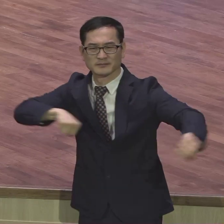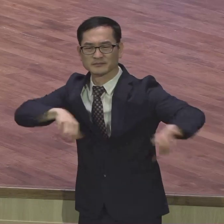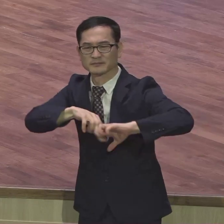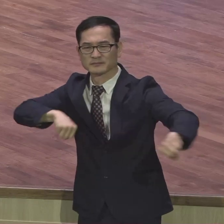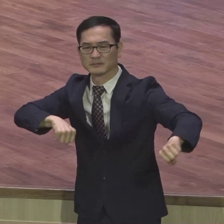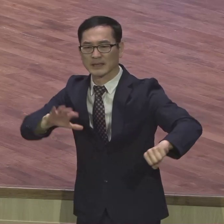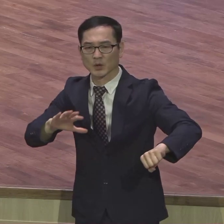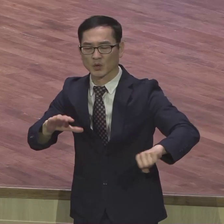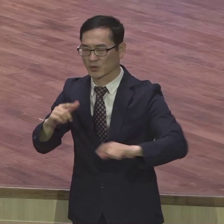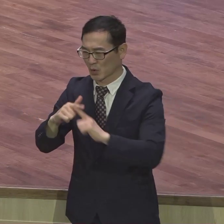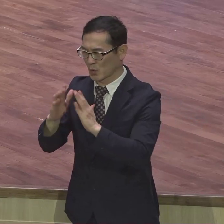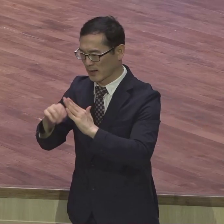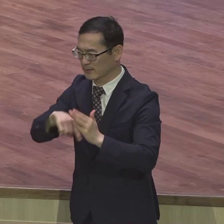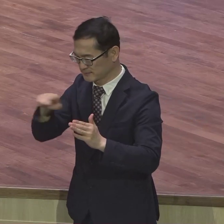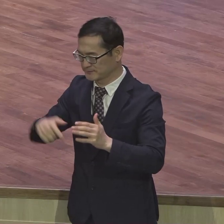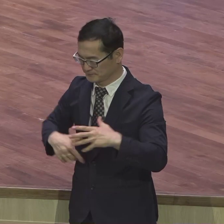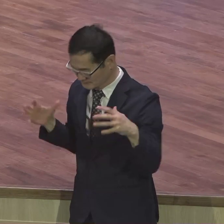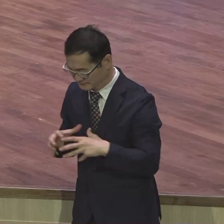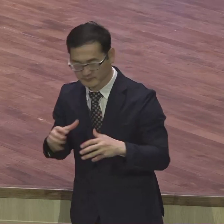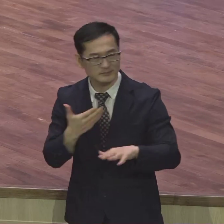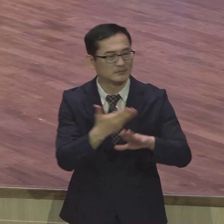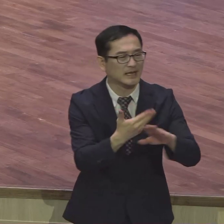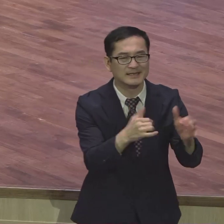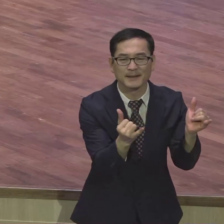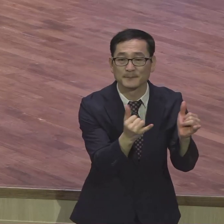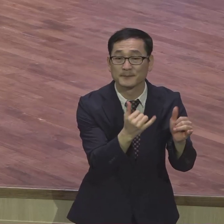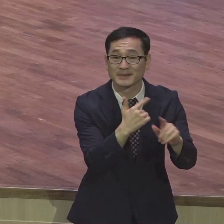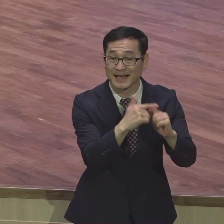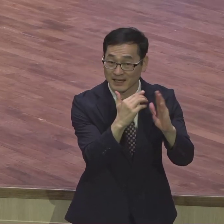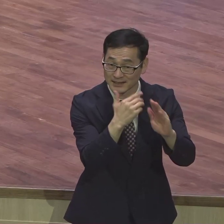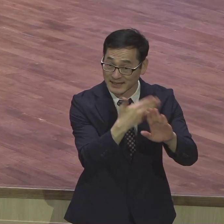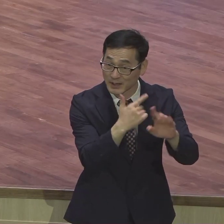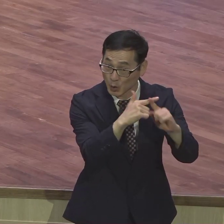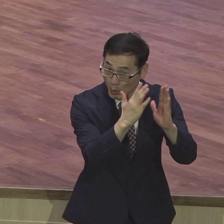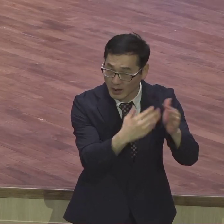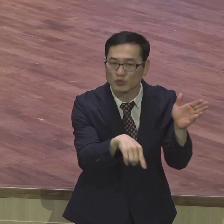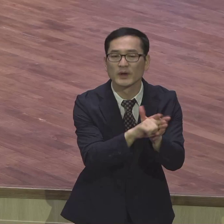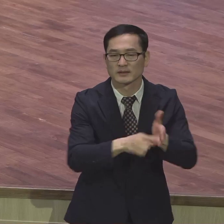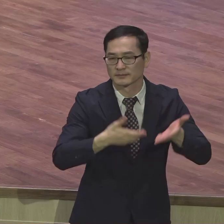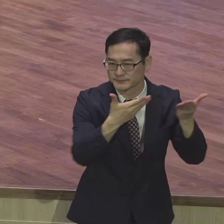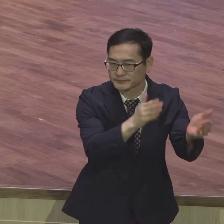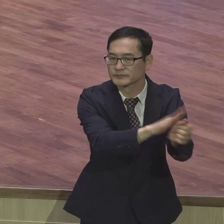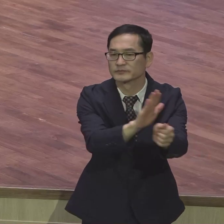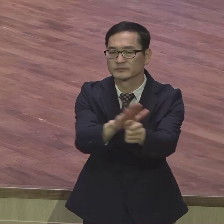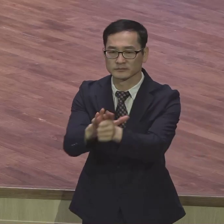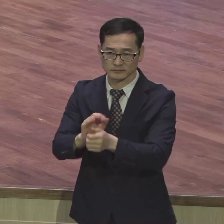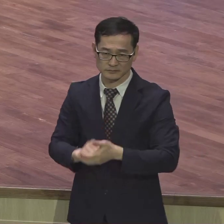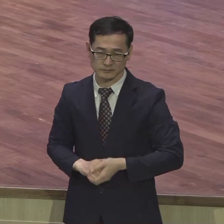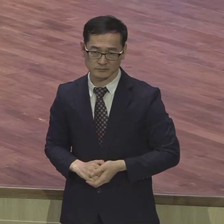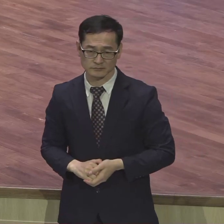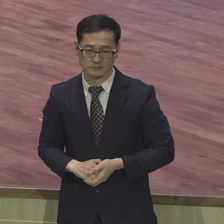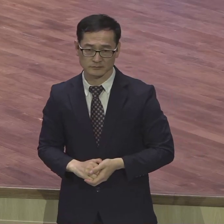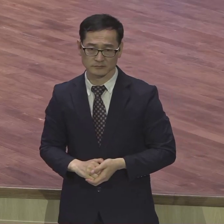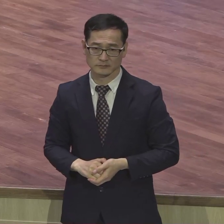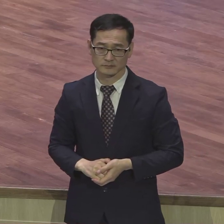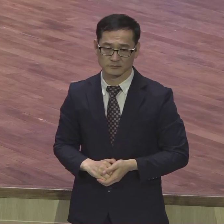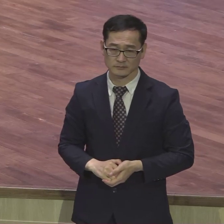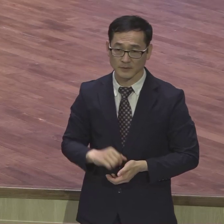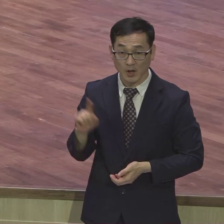민족을 위해서 살아야 된다 한 신학자가 교회를 가르쳐서 이 세상에서 교회만큼